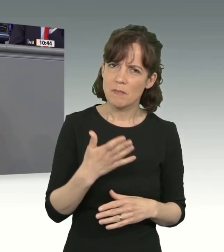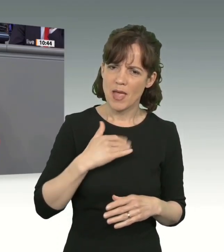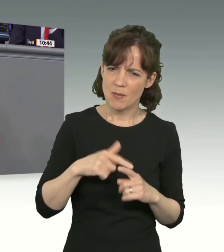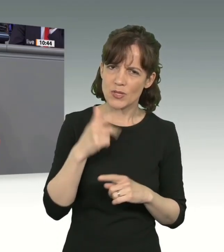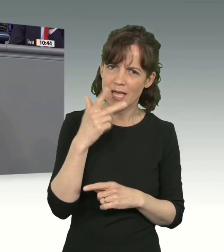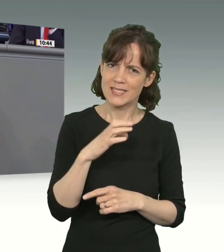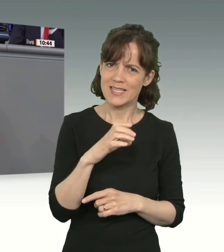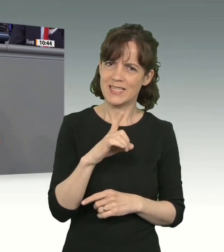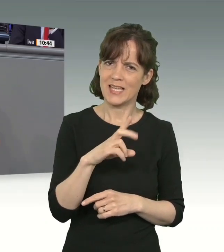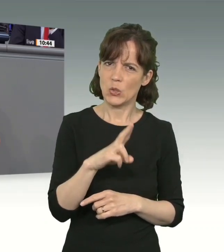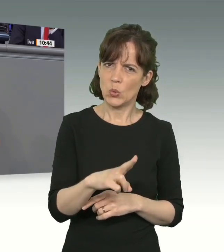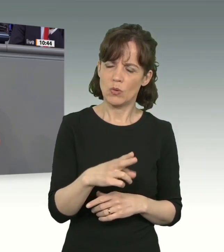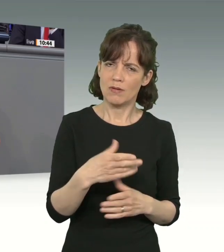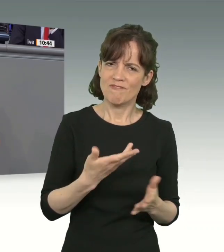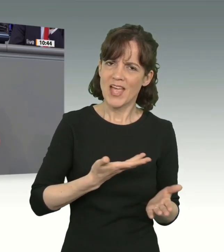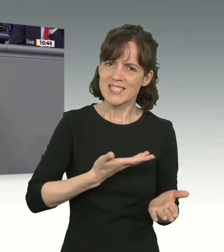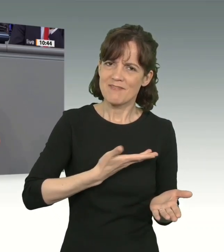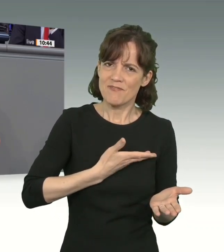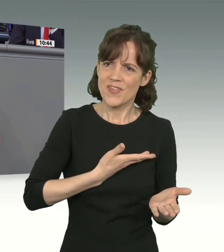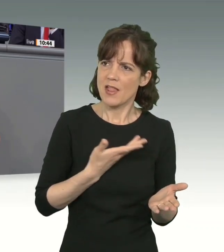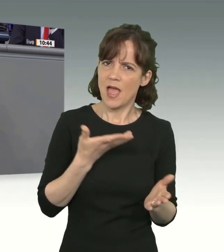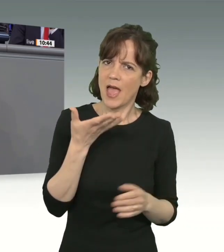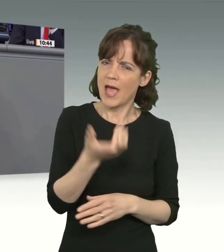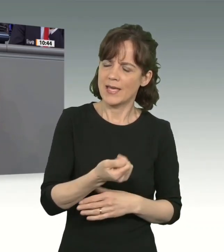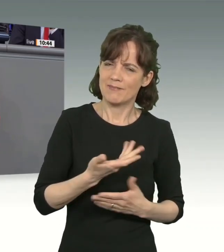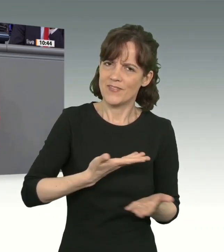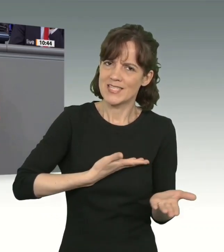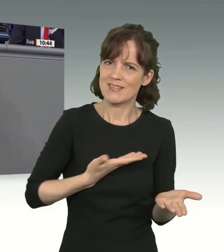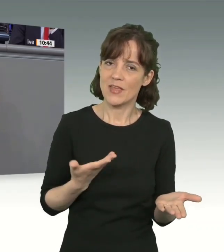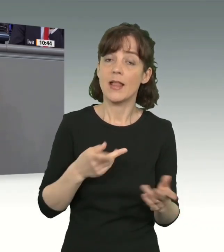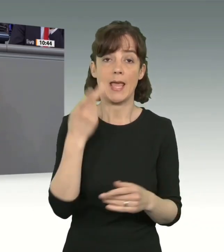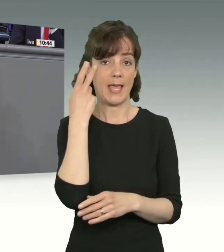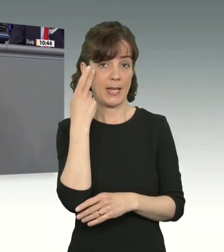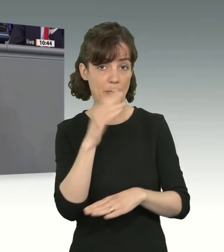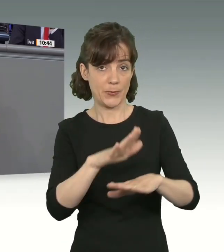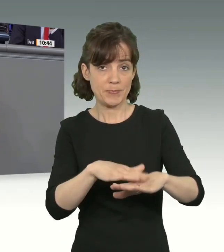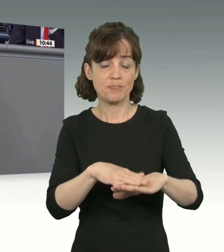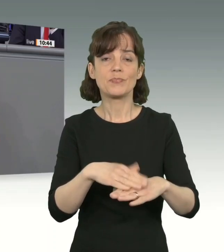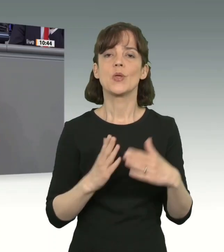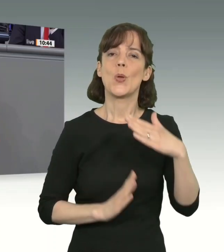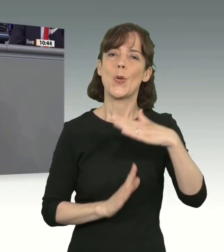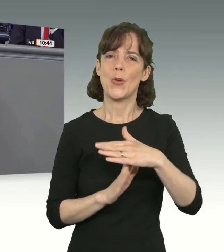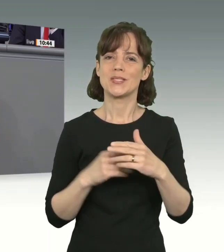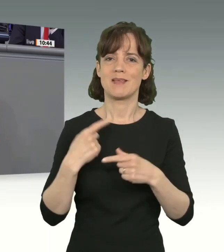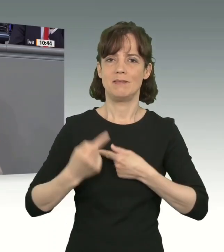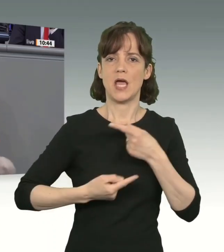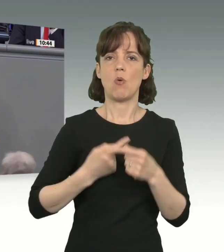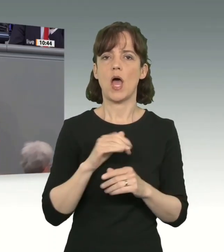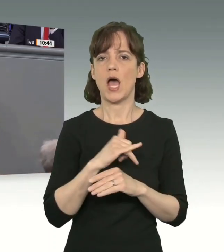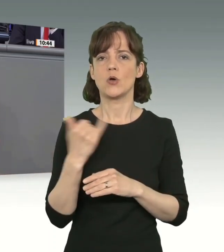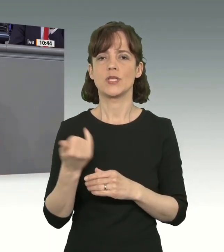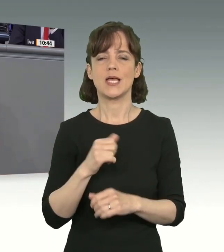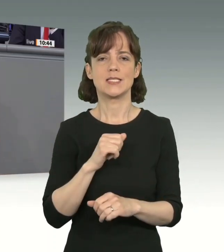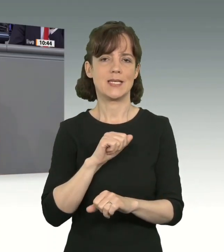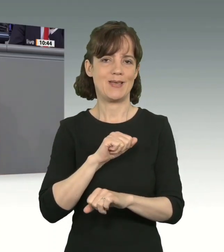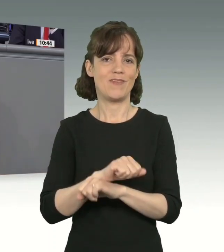von der CDU, damit eigentlich sich erreichen? Zur Erinnerung, die Höchstdauer des Ausreisegewahrsams wurde